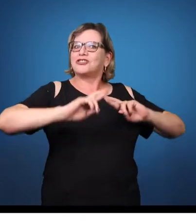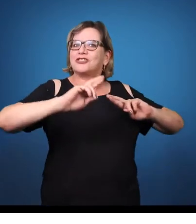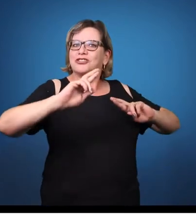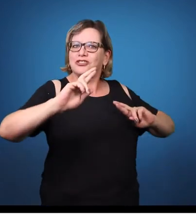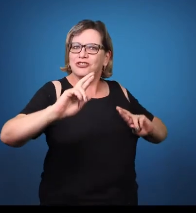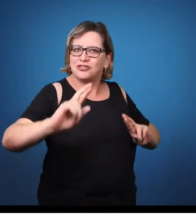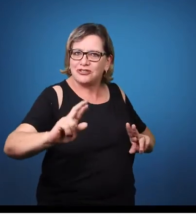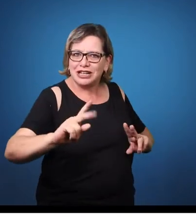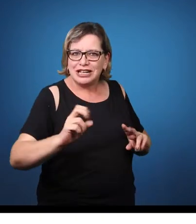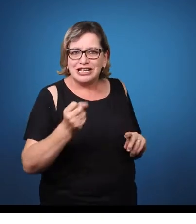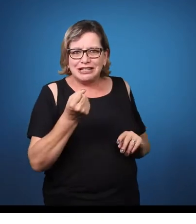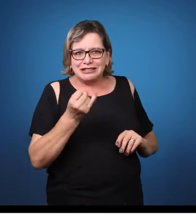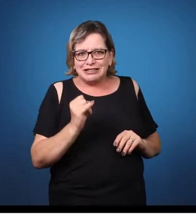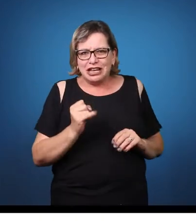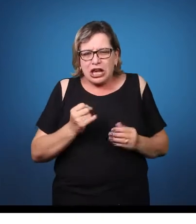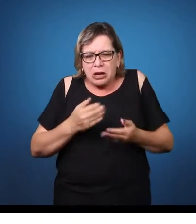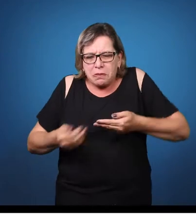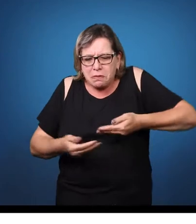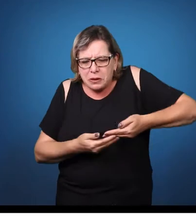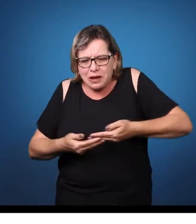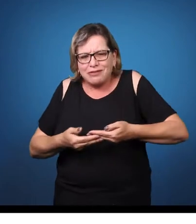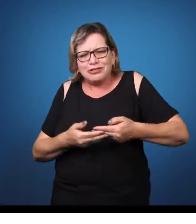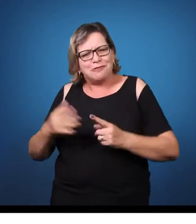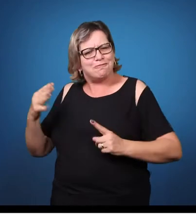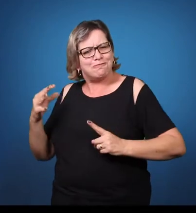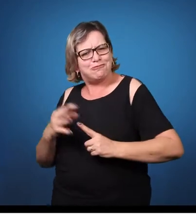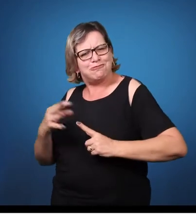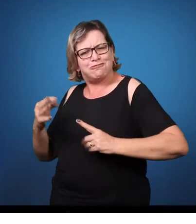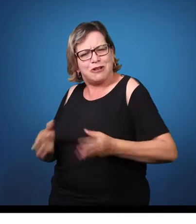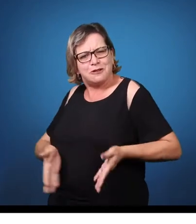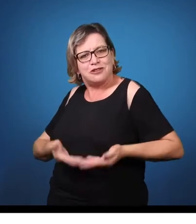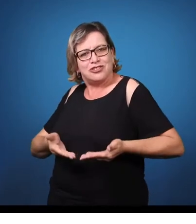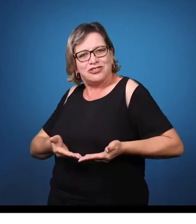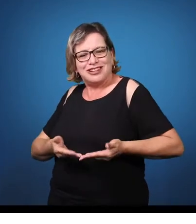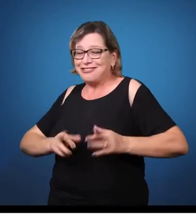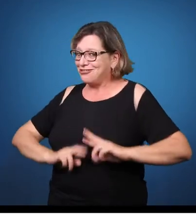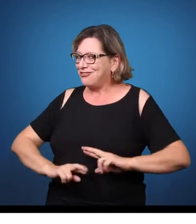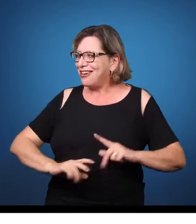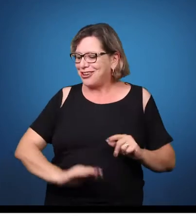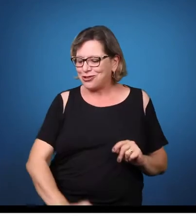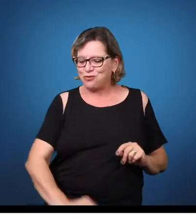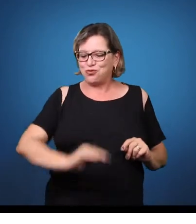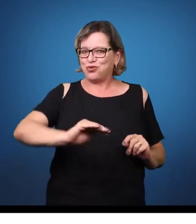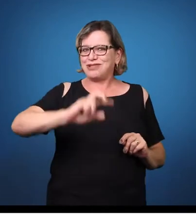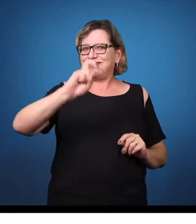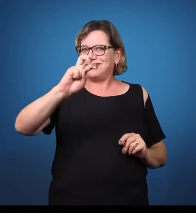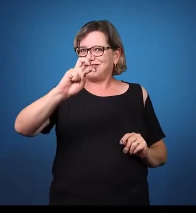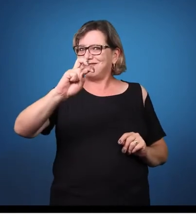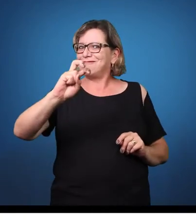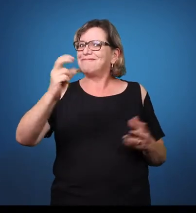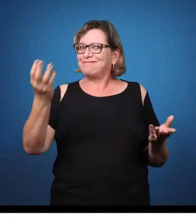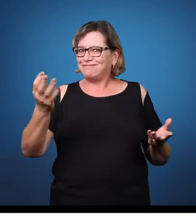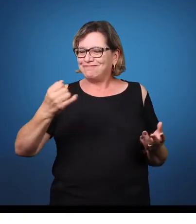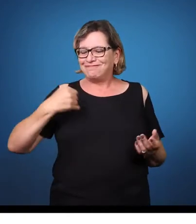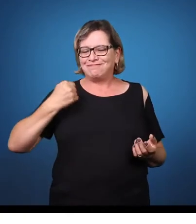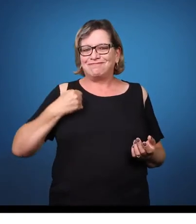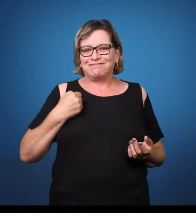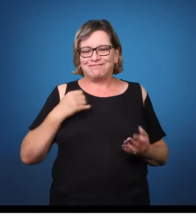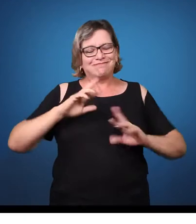patologias, síndromes, transtornos, distúrbios, você vai verificar isso, né? Que a estimulação essencial, é a intervenção precoce,